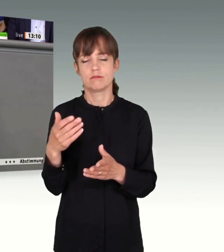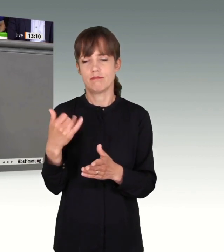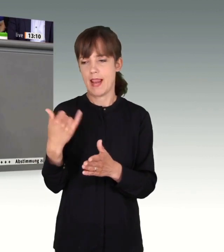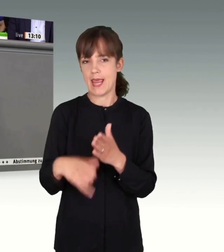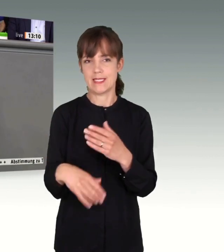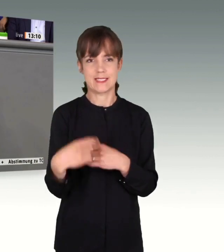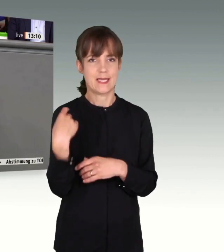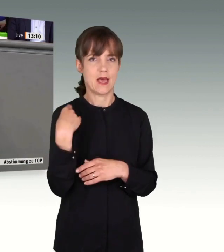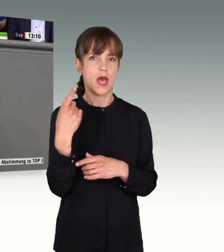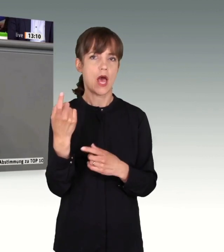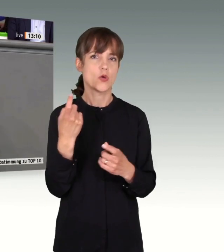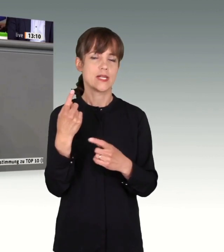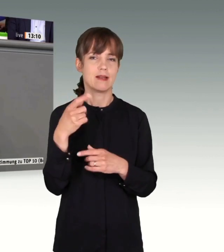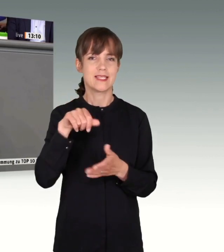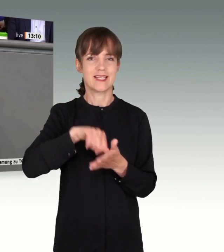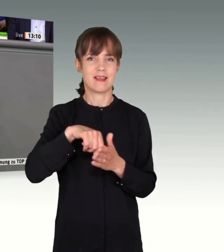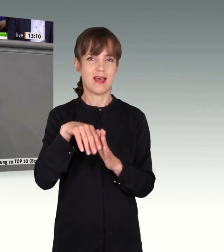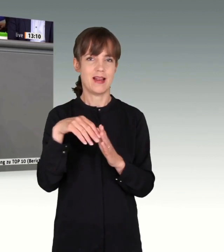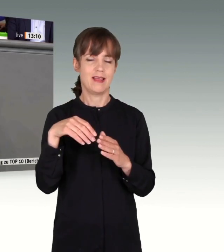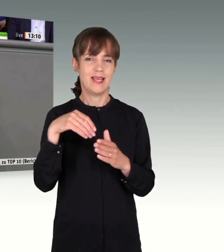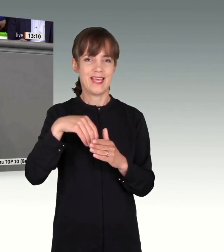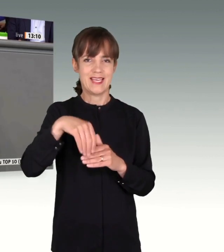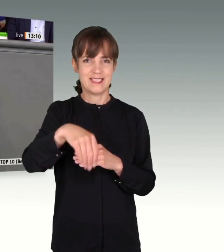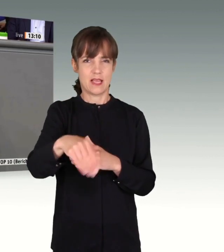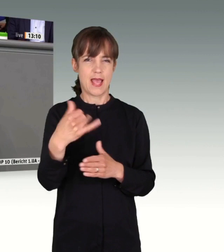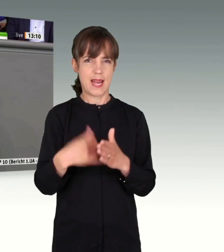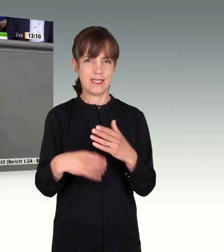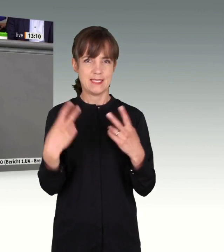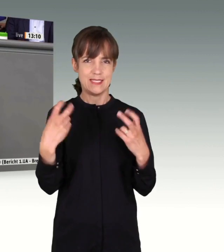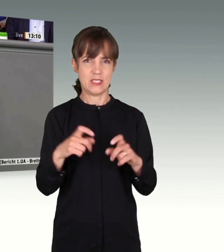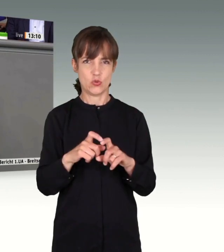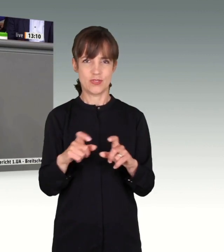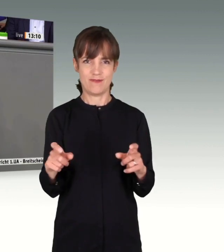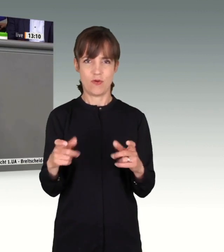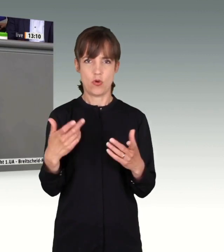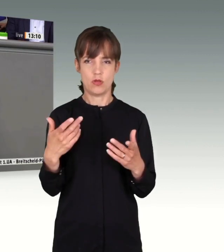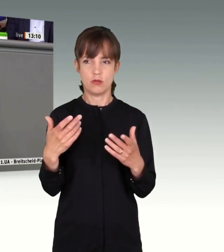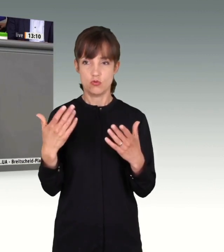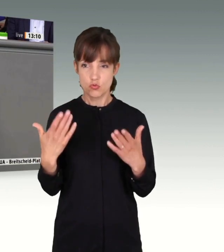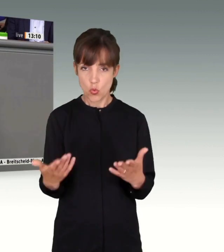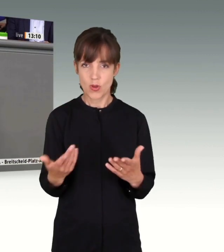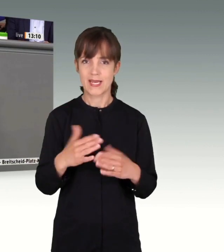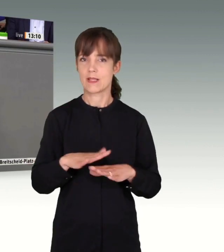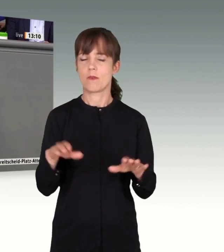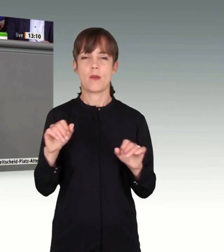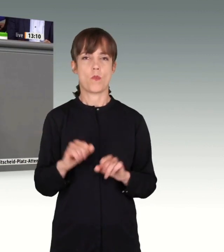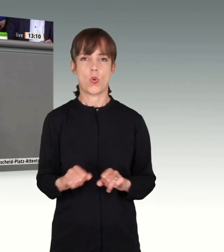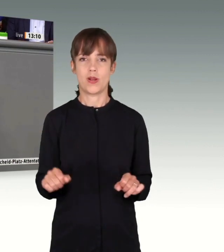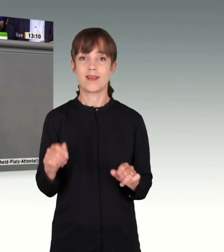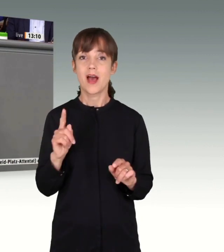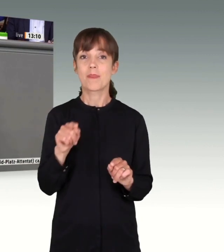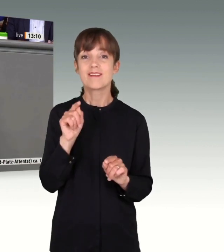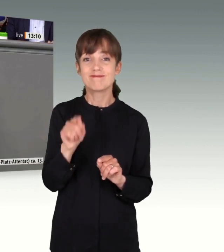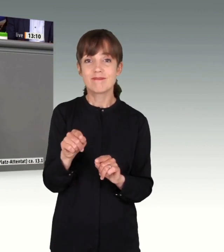beim Ausländerzentralregister in der letzten Sitzungswoche heute so nicht mehr möglich. Aber auch da haben nicht